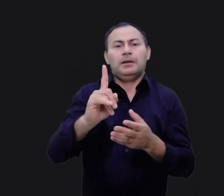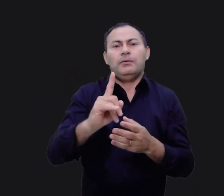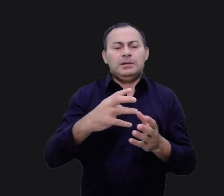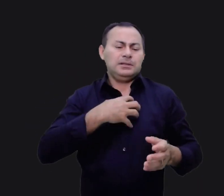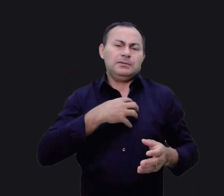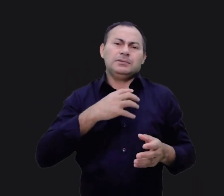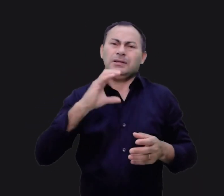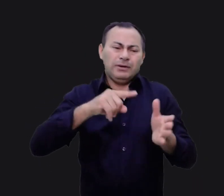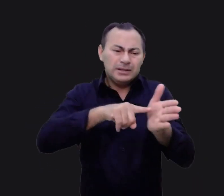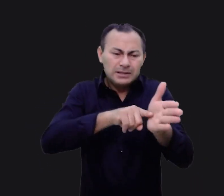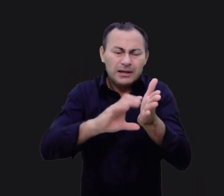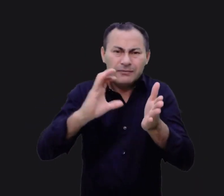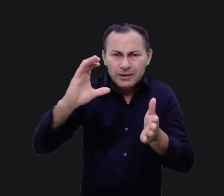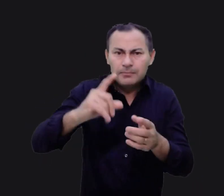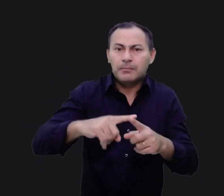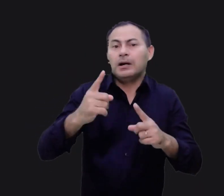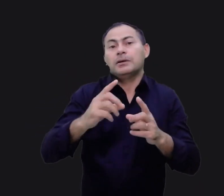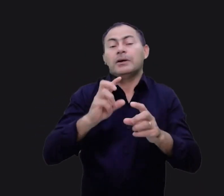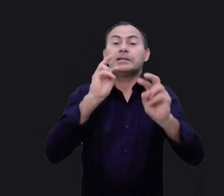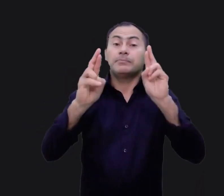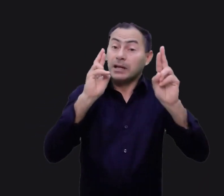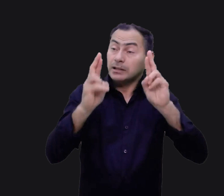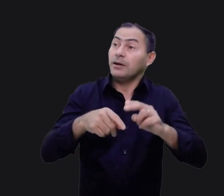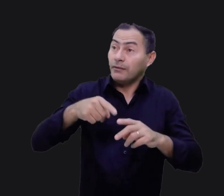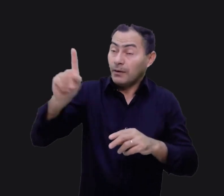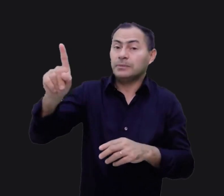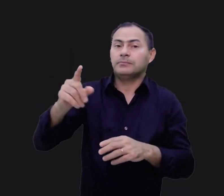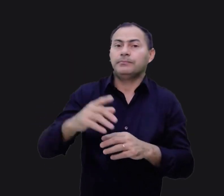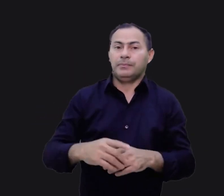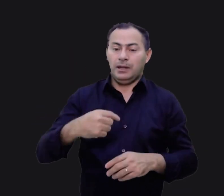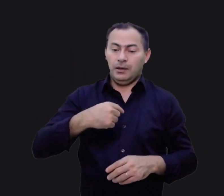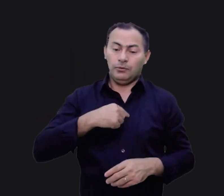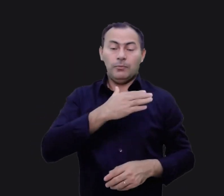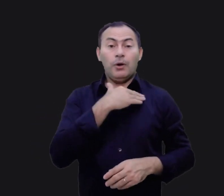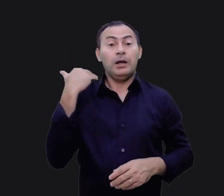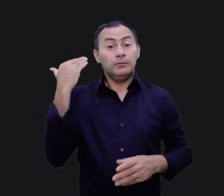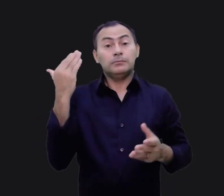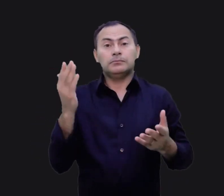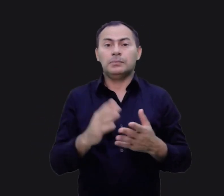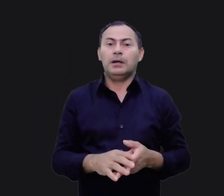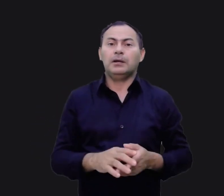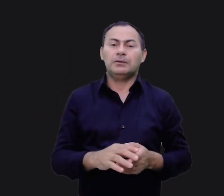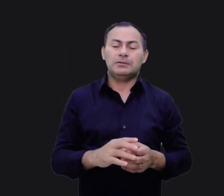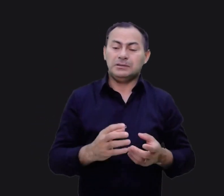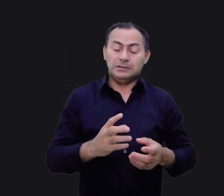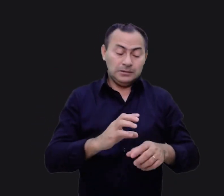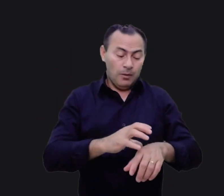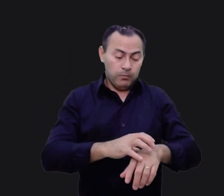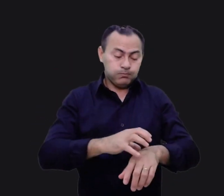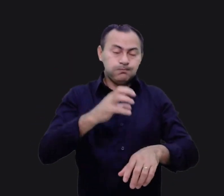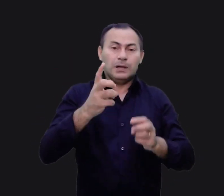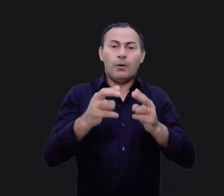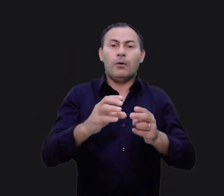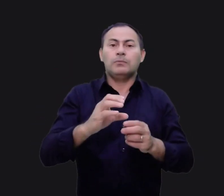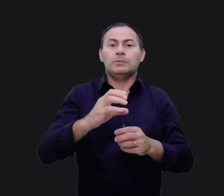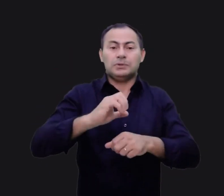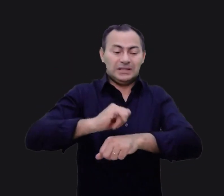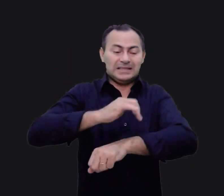isso não é muito científico, mas pelo menos é uma esperança. Eu estou morrendo. Estou me inchando como um sapo. Estou